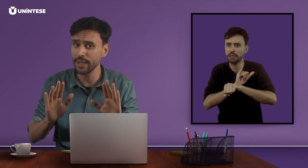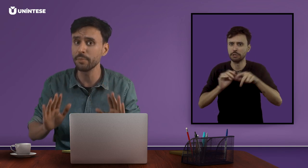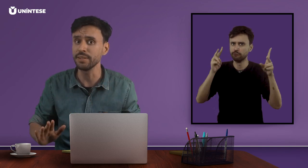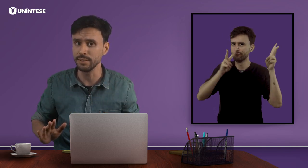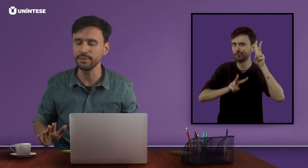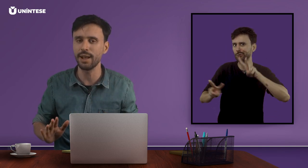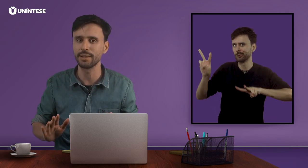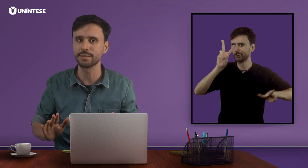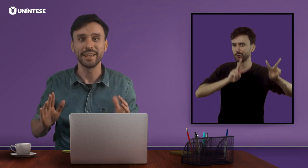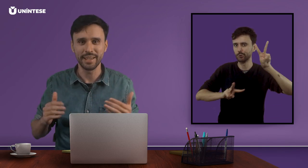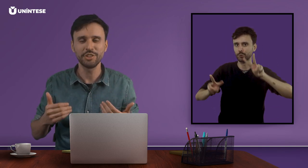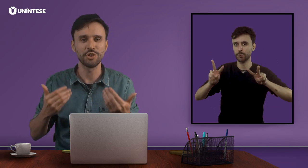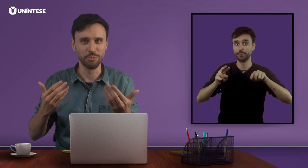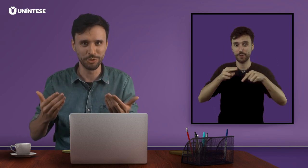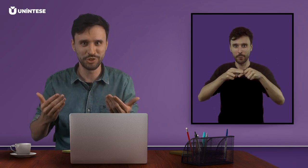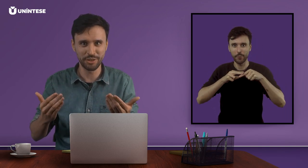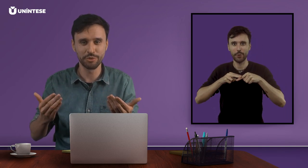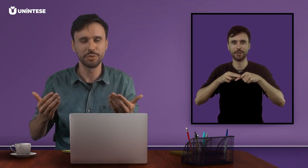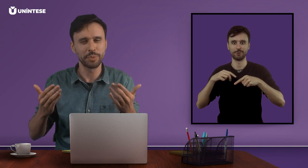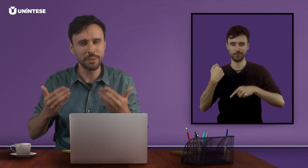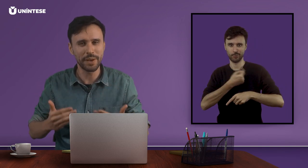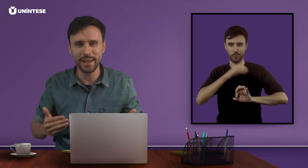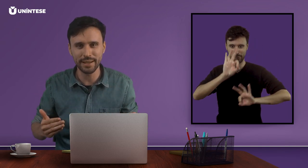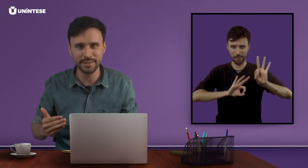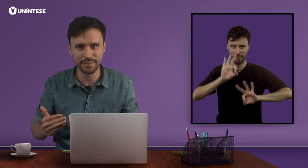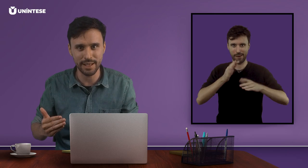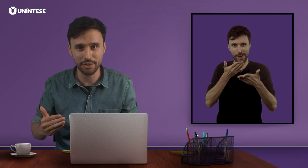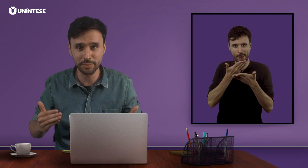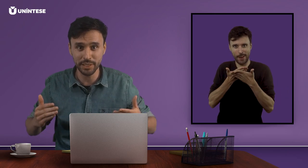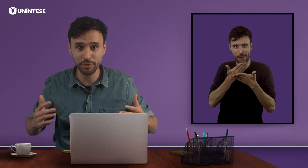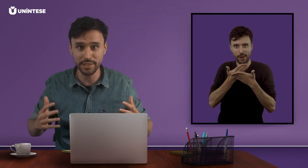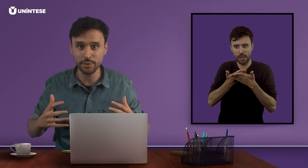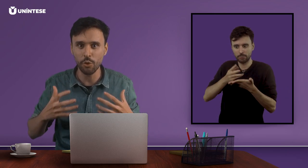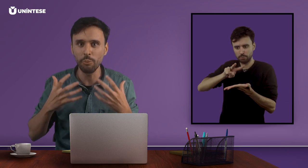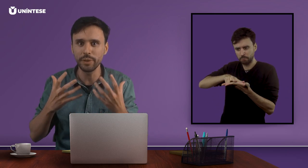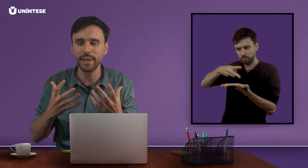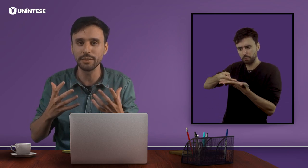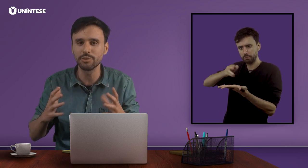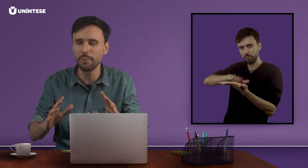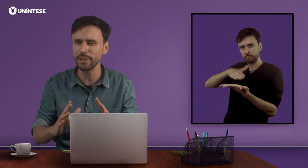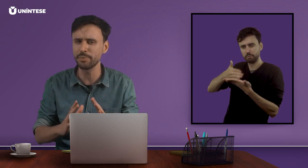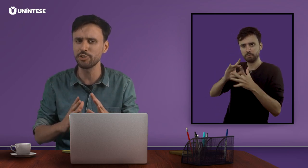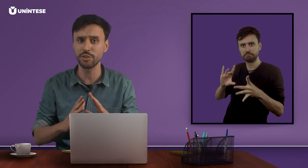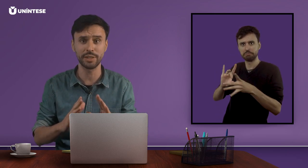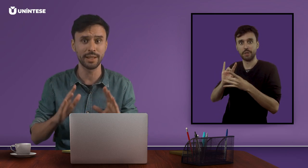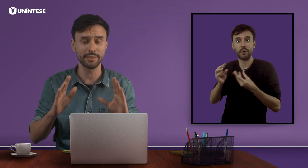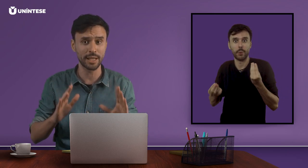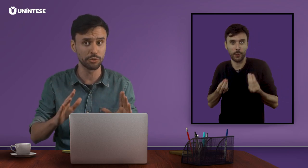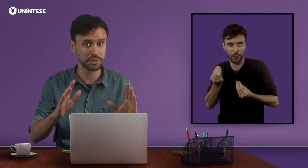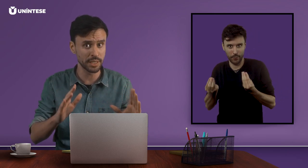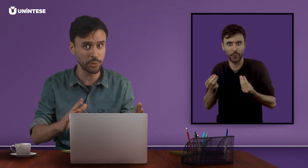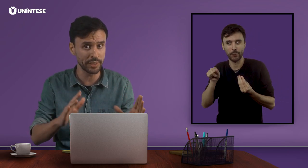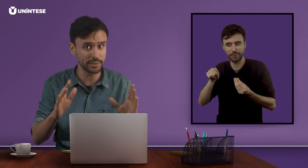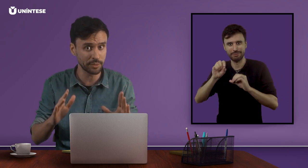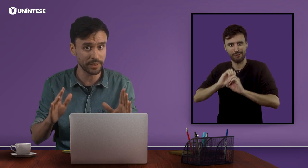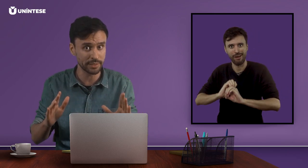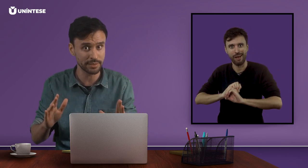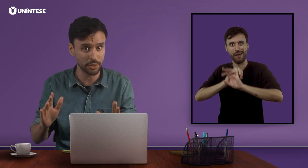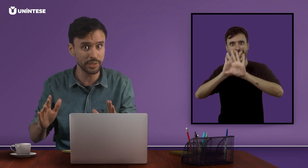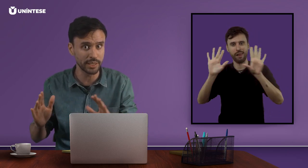representá-las. Este é o motivo de preparar essas aulas para que vocês compreendam na perspectiva da tradução e interpretação em